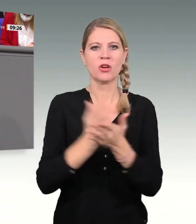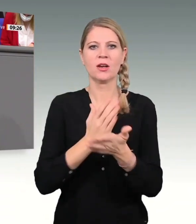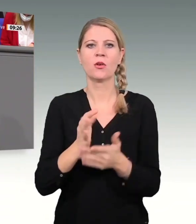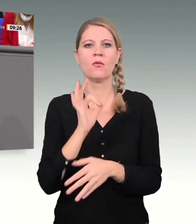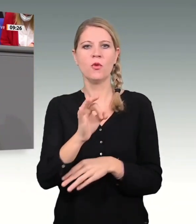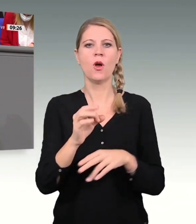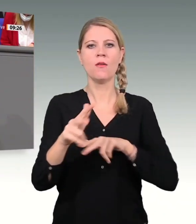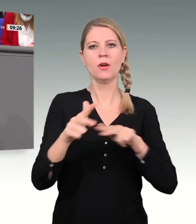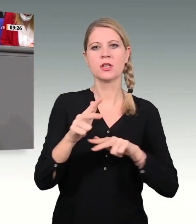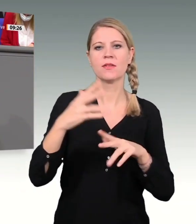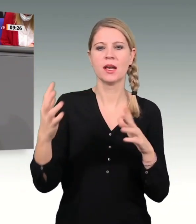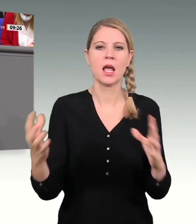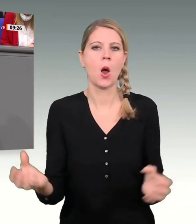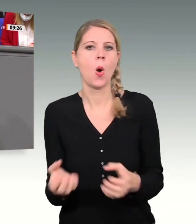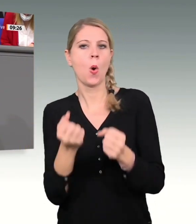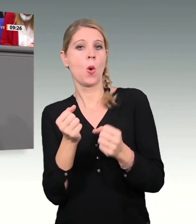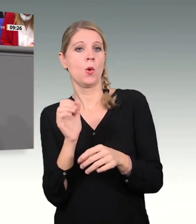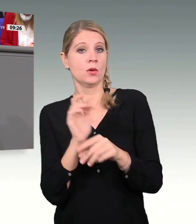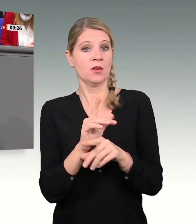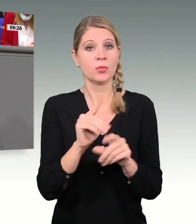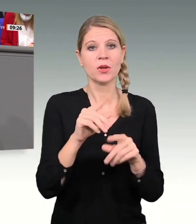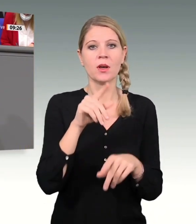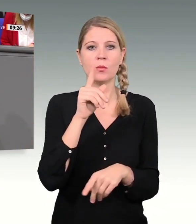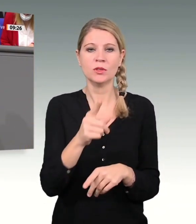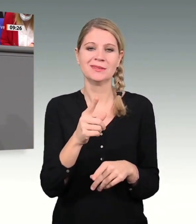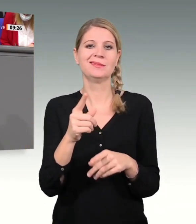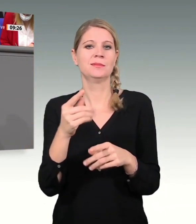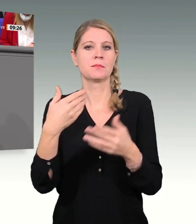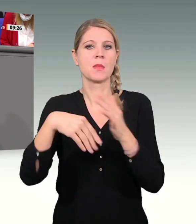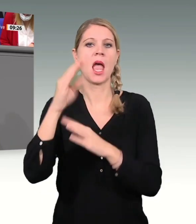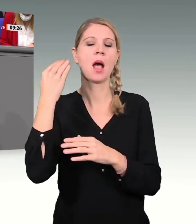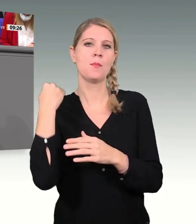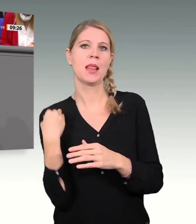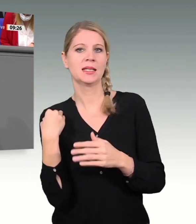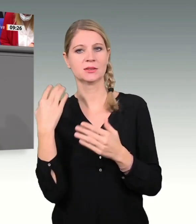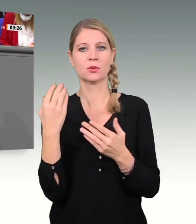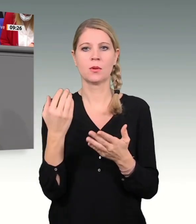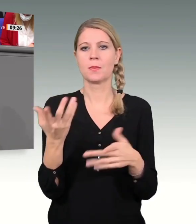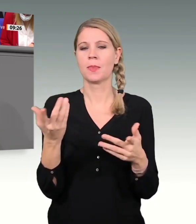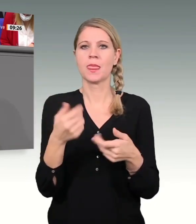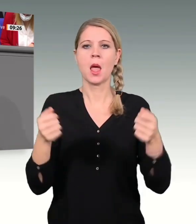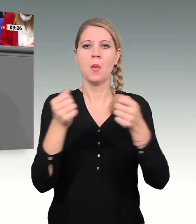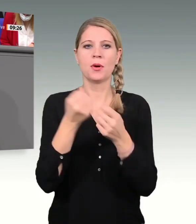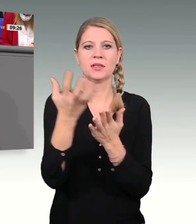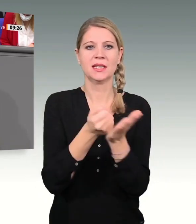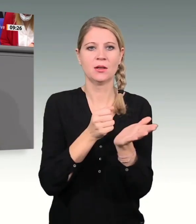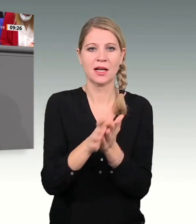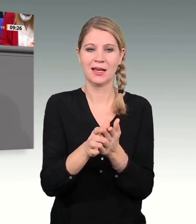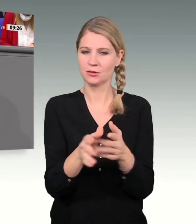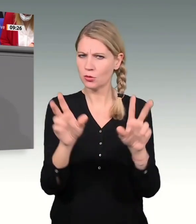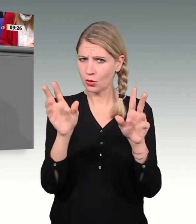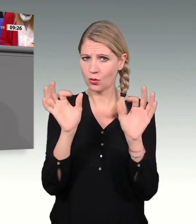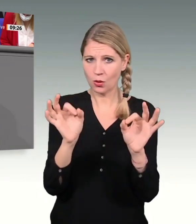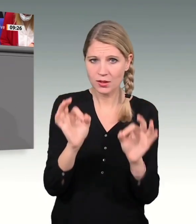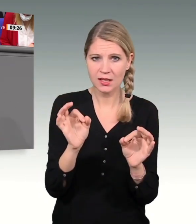das mit erheblichen Belastungen für den Bundeshaushalt verbunden. Konkret, die Schuldenbremse ist in den kommenden Jahren auch bei ansonsten strenger